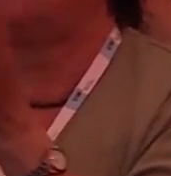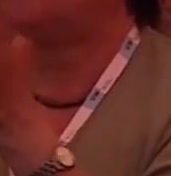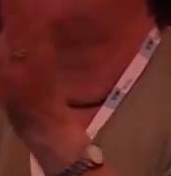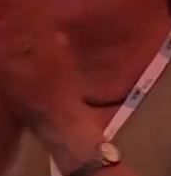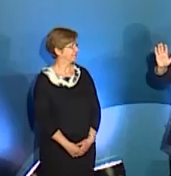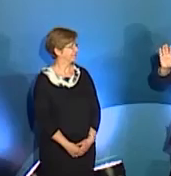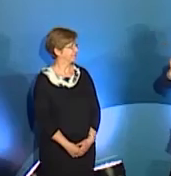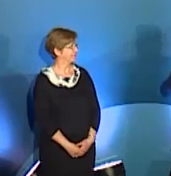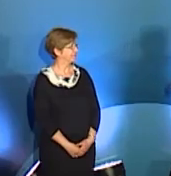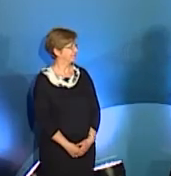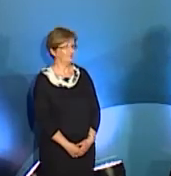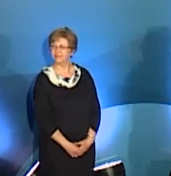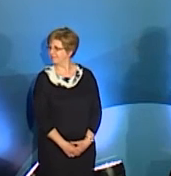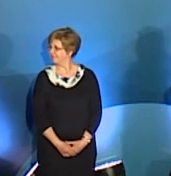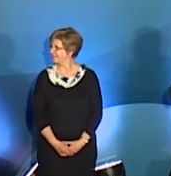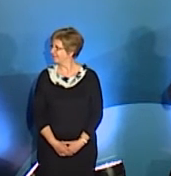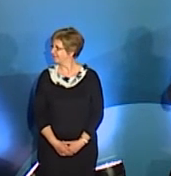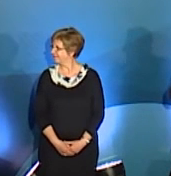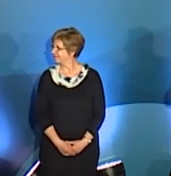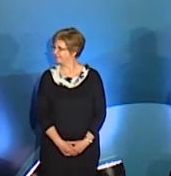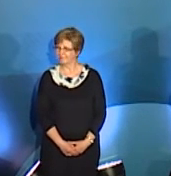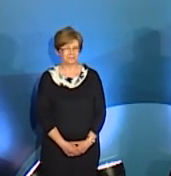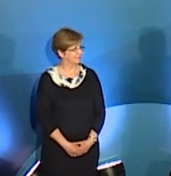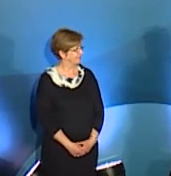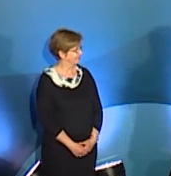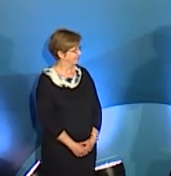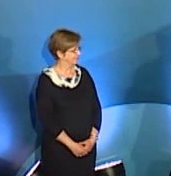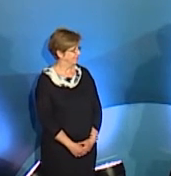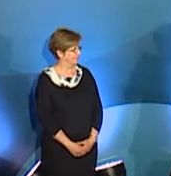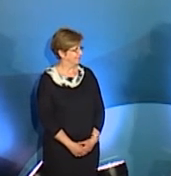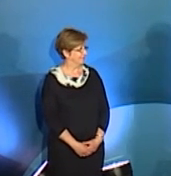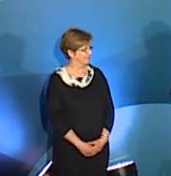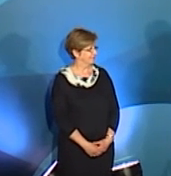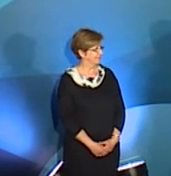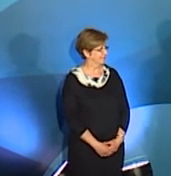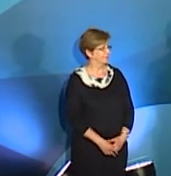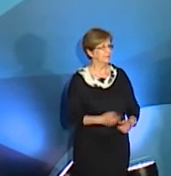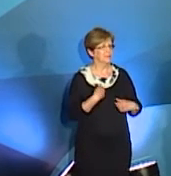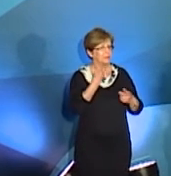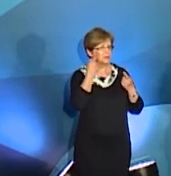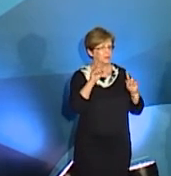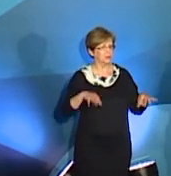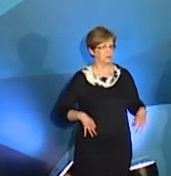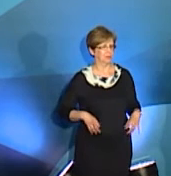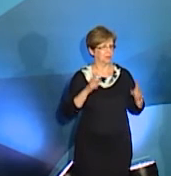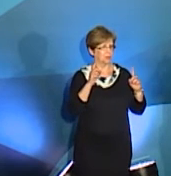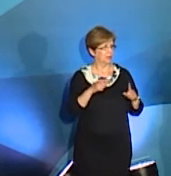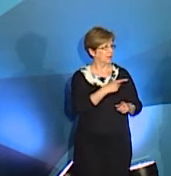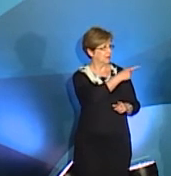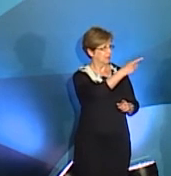Dziękuję serdecznie, ale proszę jeszcze nie opuszczać. Jeden komentarz, czy mogę jeden komentarz? Nie wiem, czy zwrócili Państwo uwagę, tam siedzą nasi głusi koledzy, bili brawo.